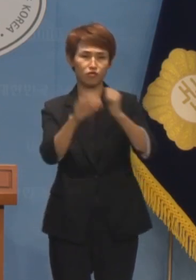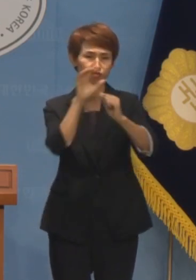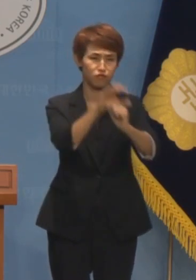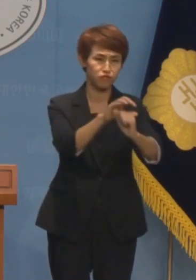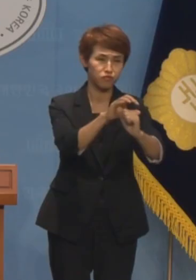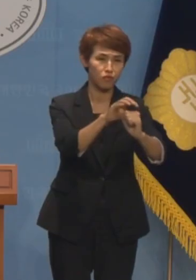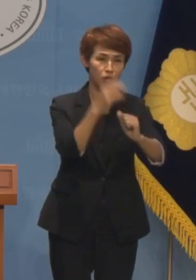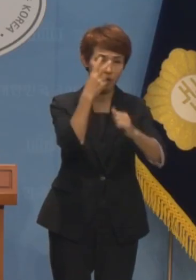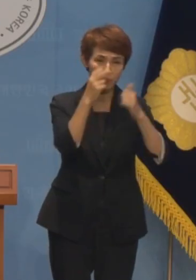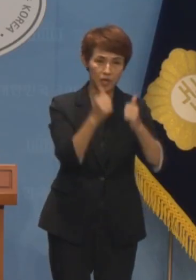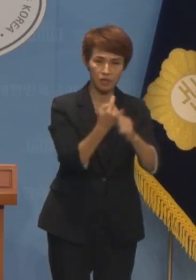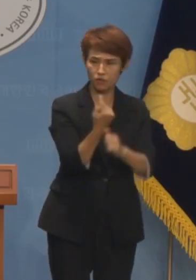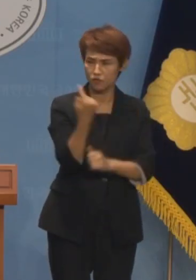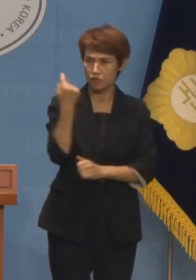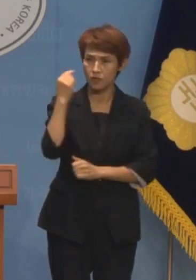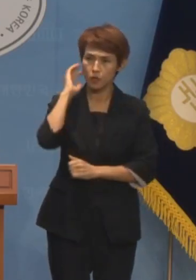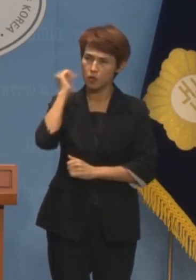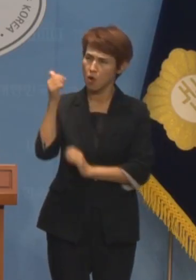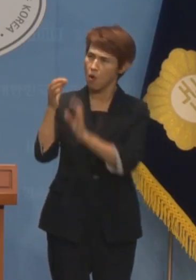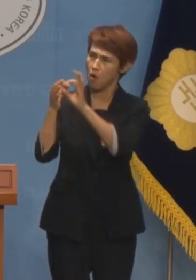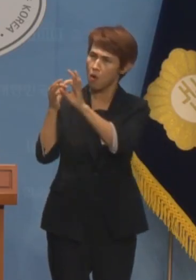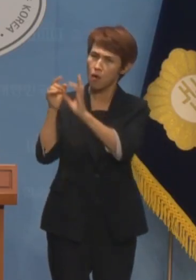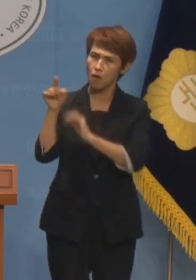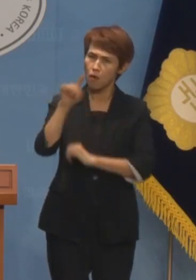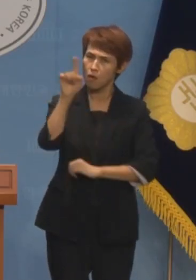대통령실이 있던 것입니까?